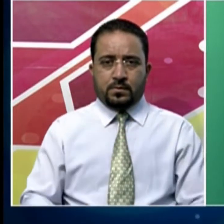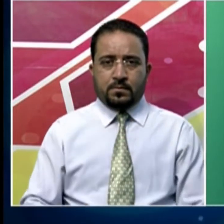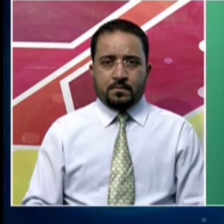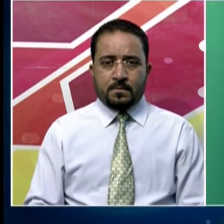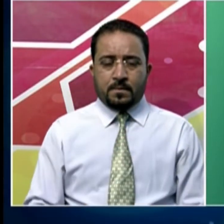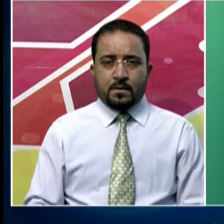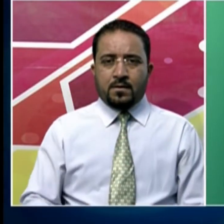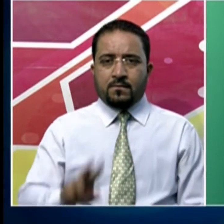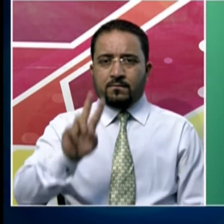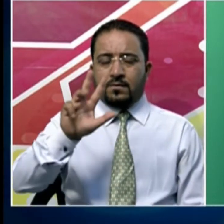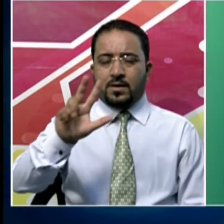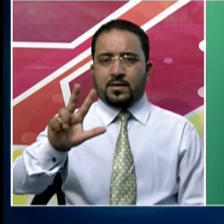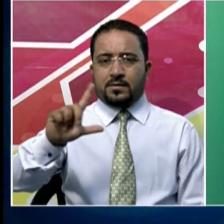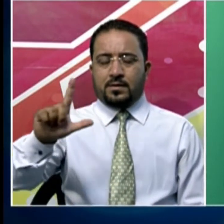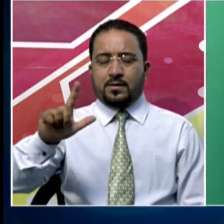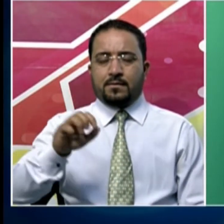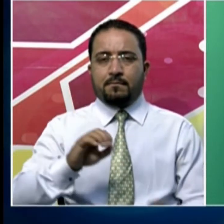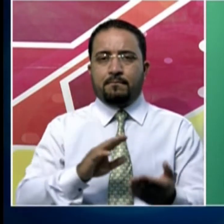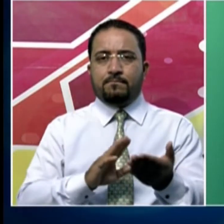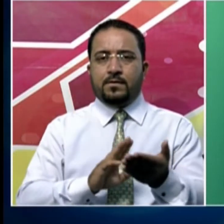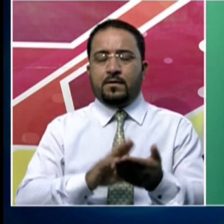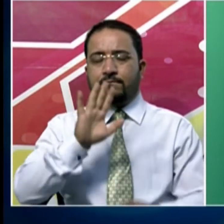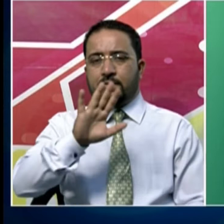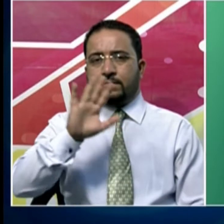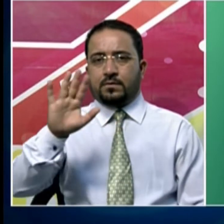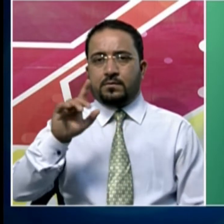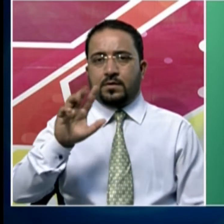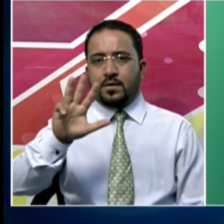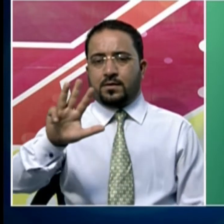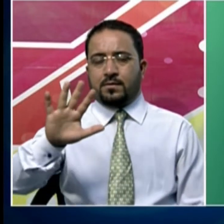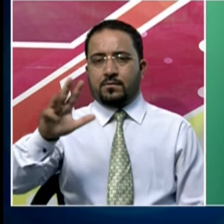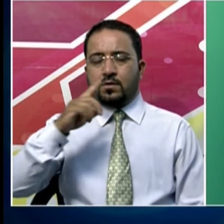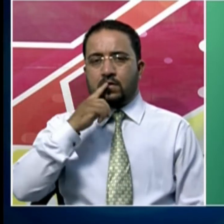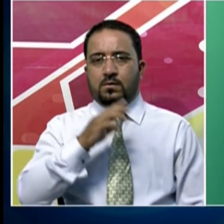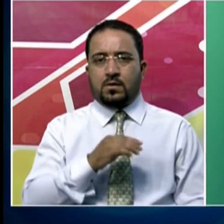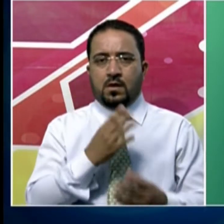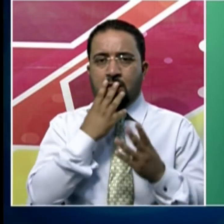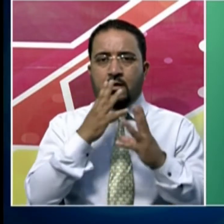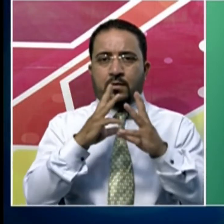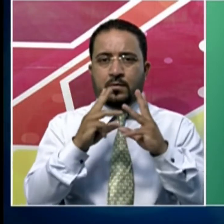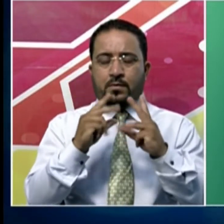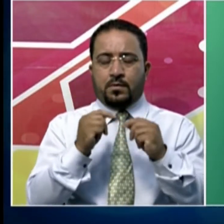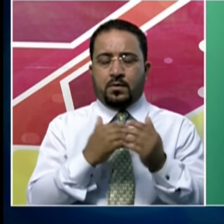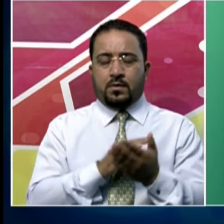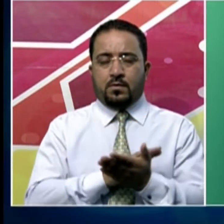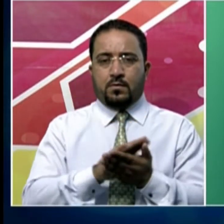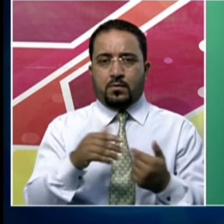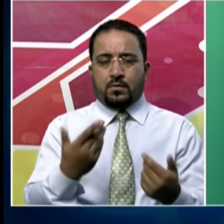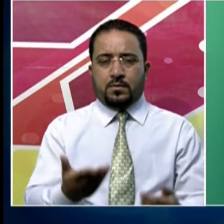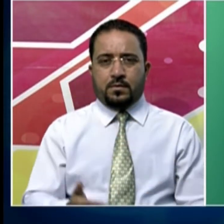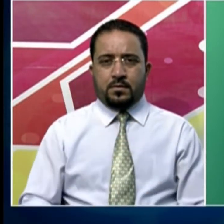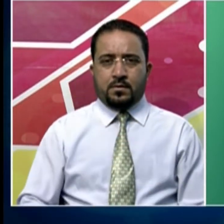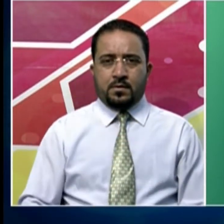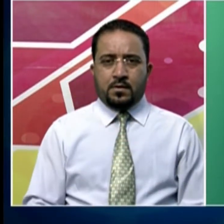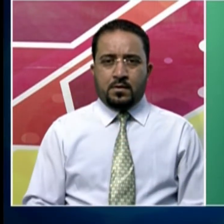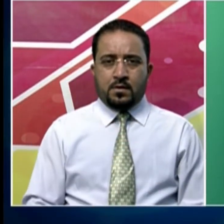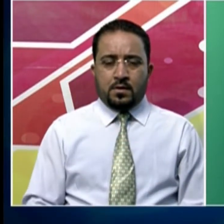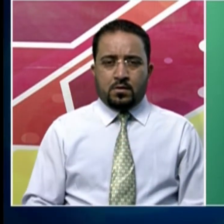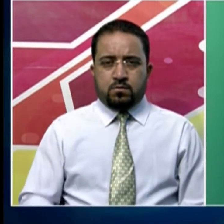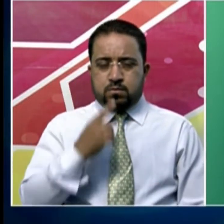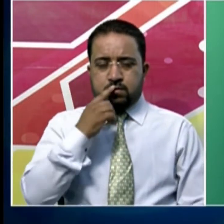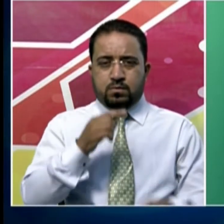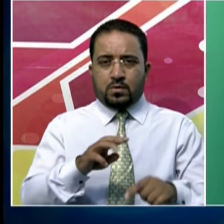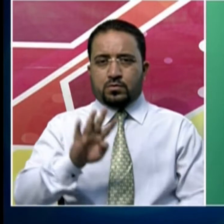آٹھ لاکھ پچاسی ہزار پانچ سو ستتر افراد صحت یاب ہو چکے ہیں جبکہ